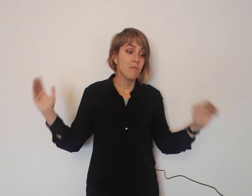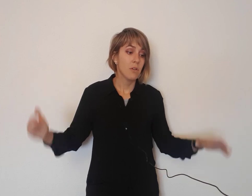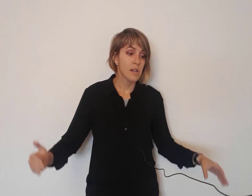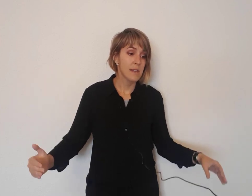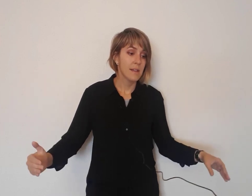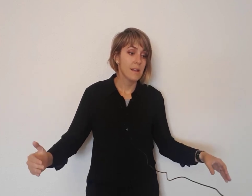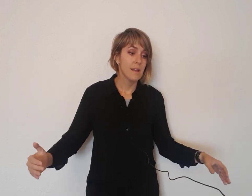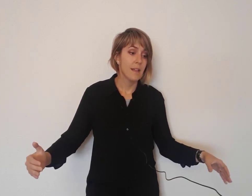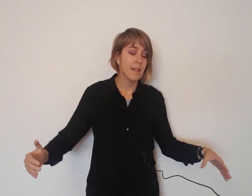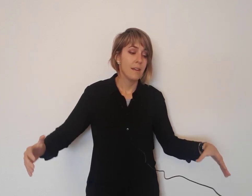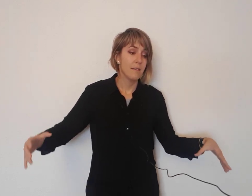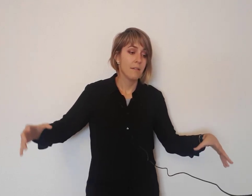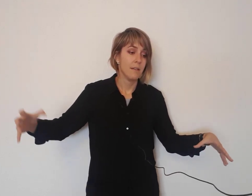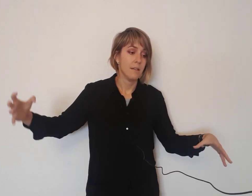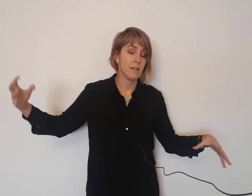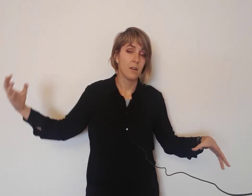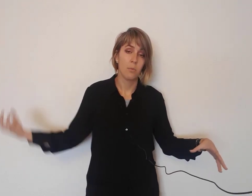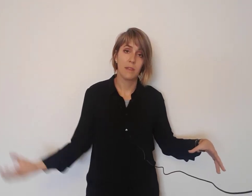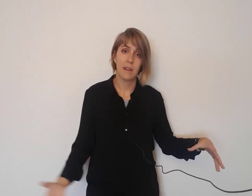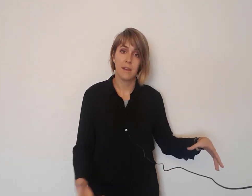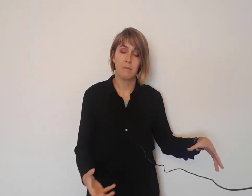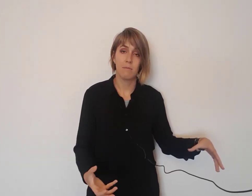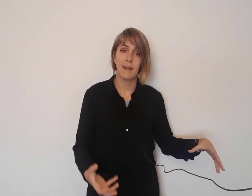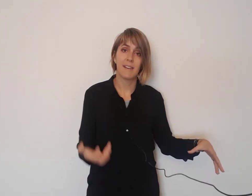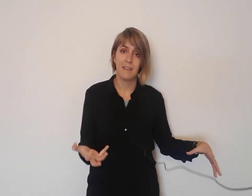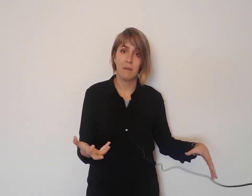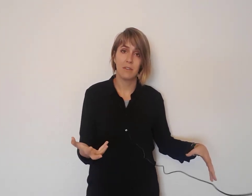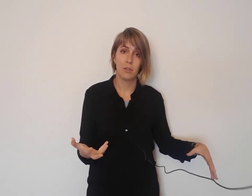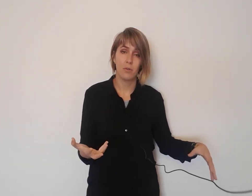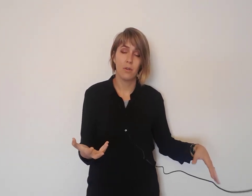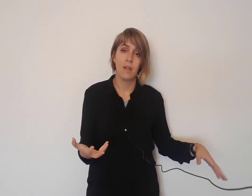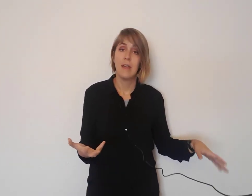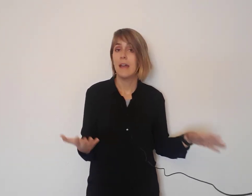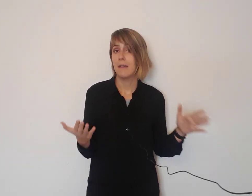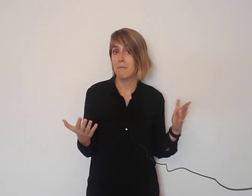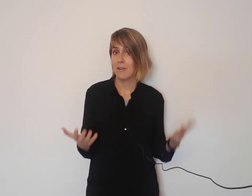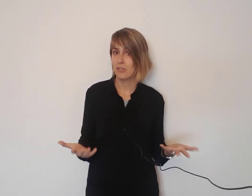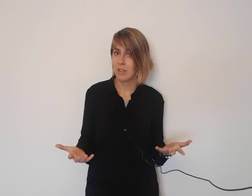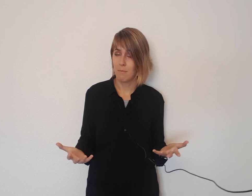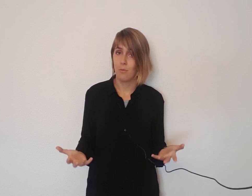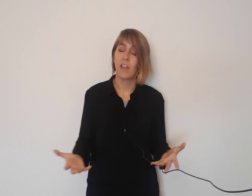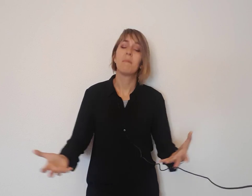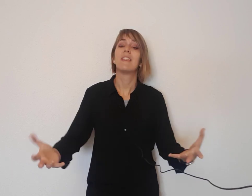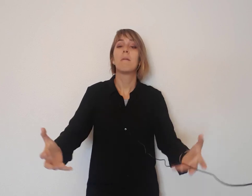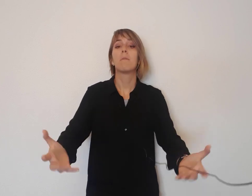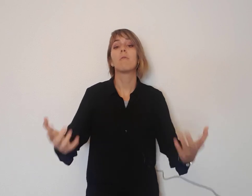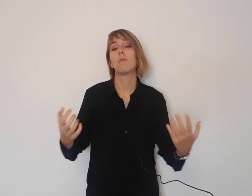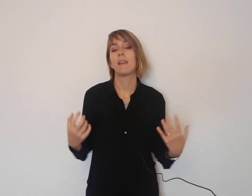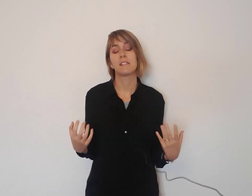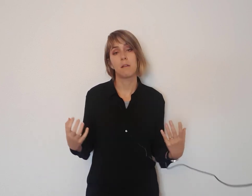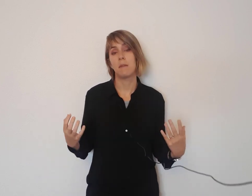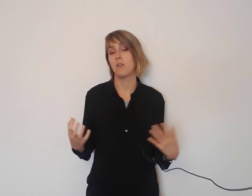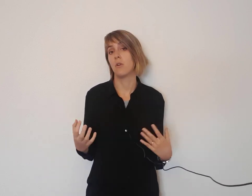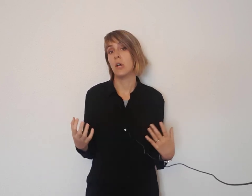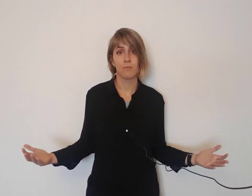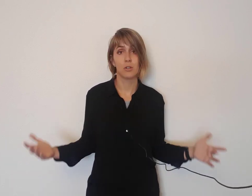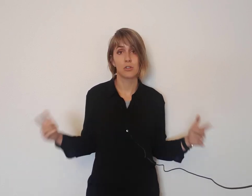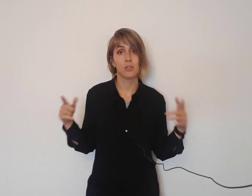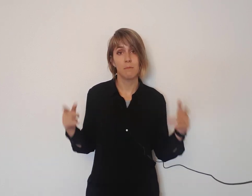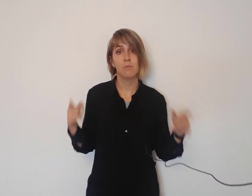enfoqué en obtener más rendimiento en menos tiempo y que mi tiempo volviera a ser mío. Vuestro tiempo